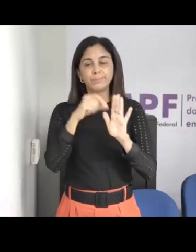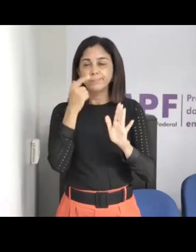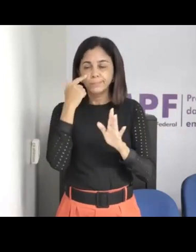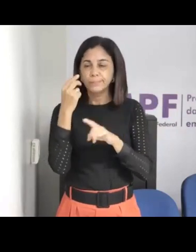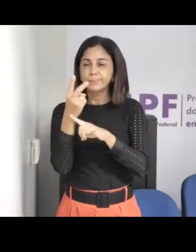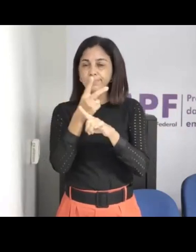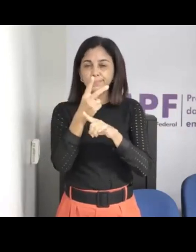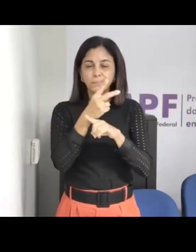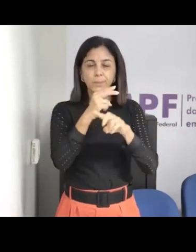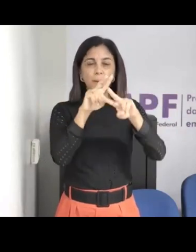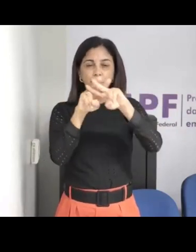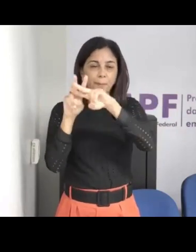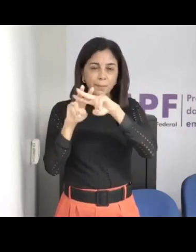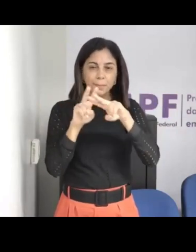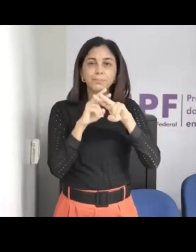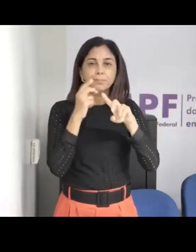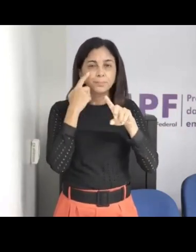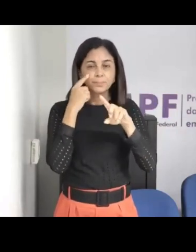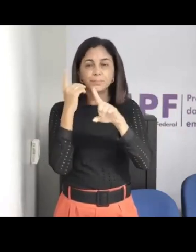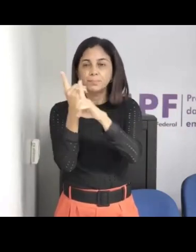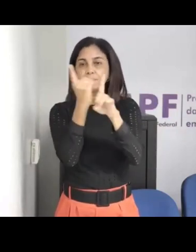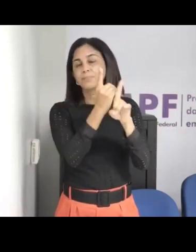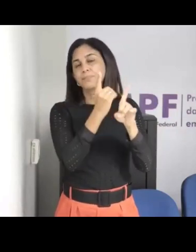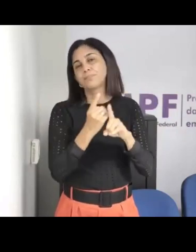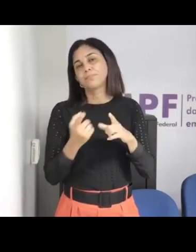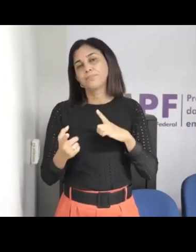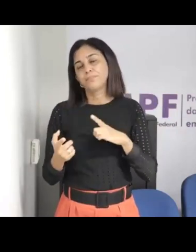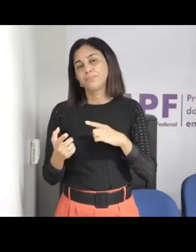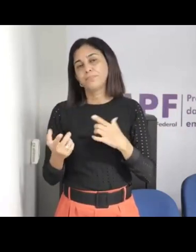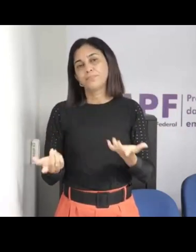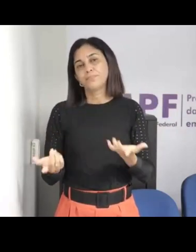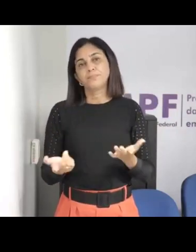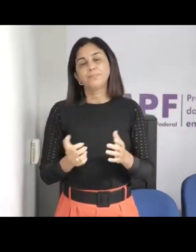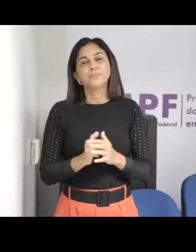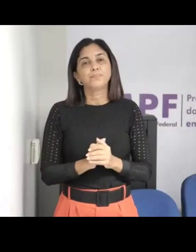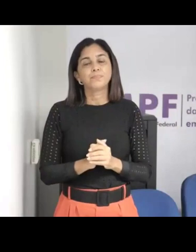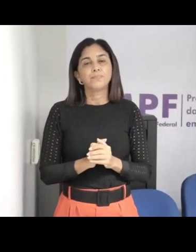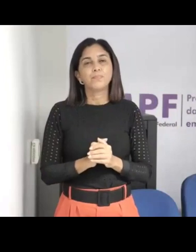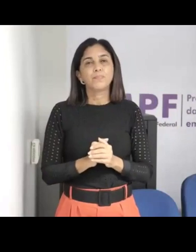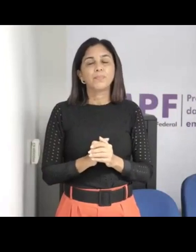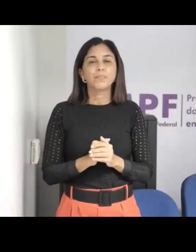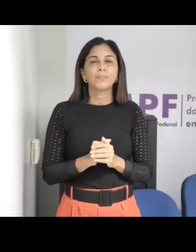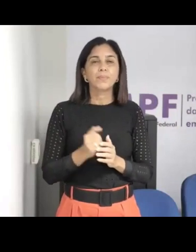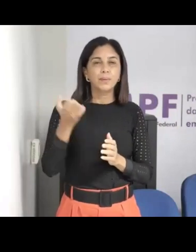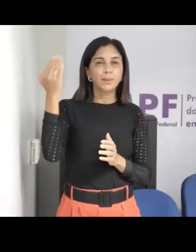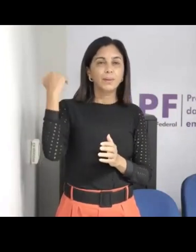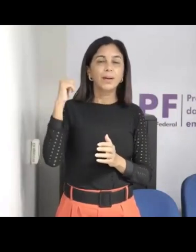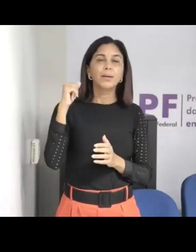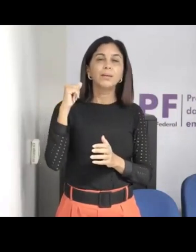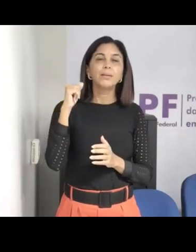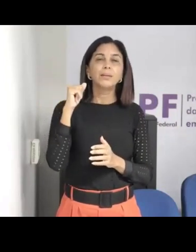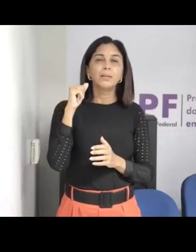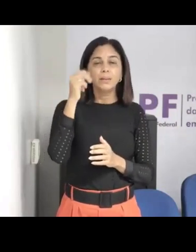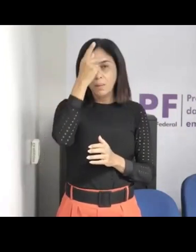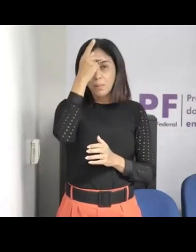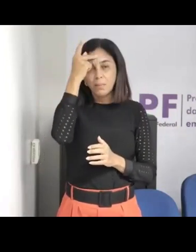aproveitando aqui, que inclusive quem me contou foi uma pessoa que era responsável pela diretoria do Disque 100, que é o Disque